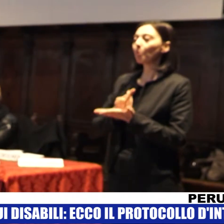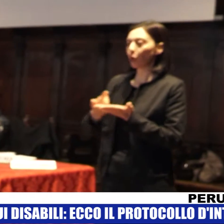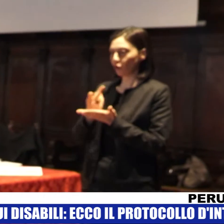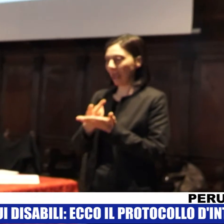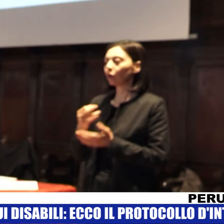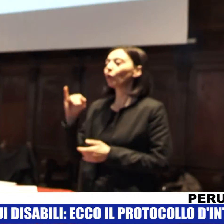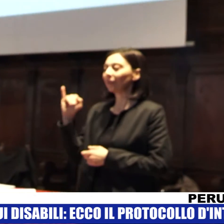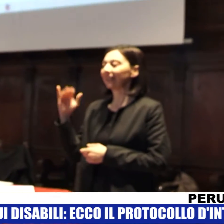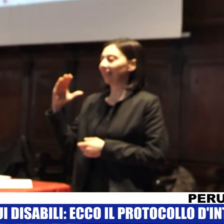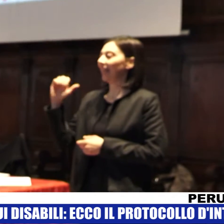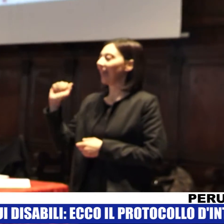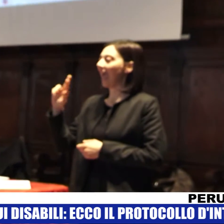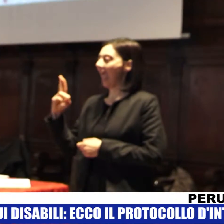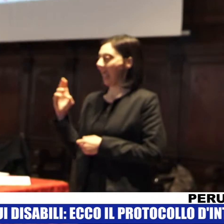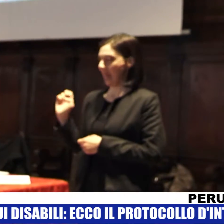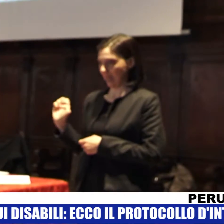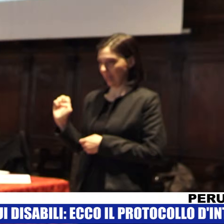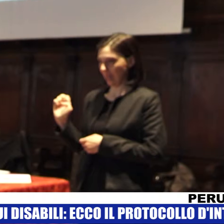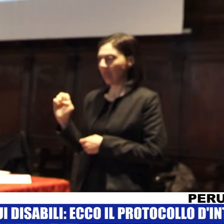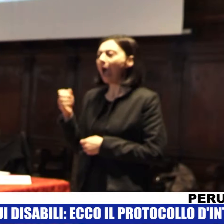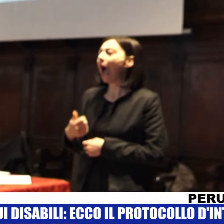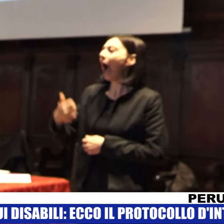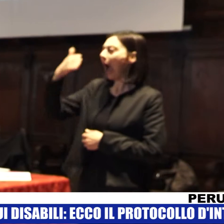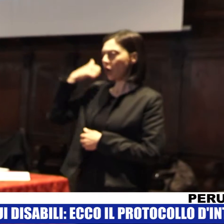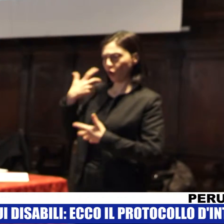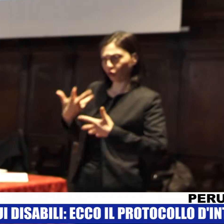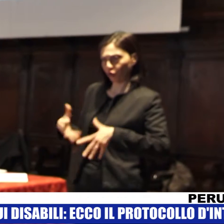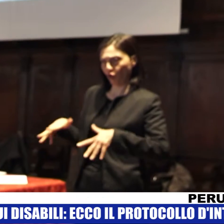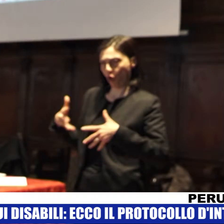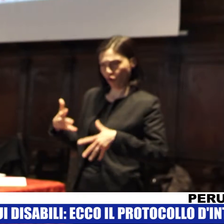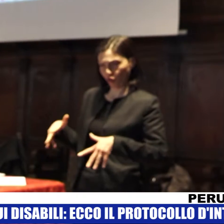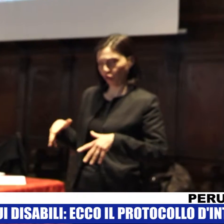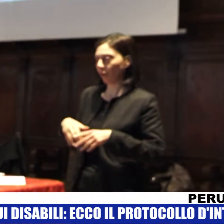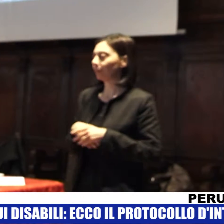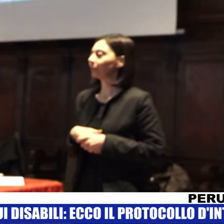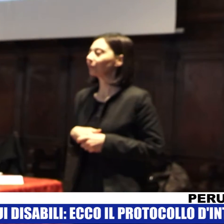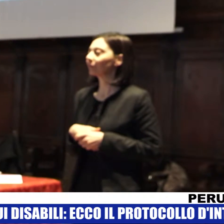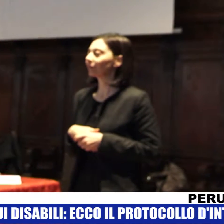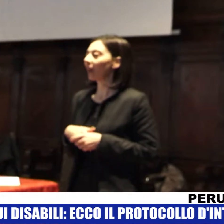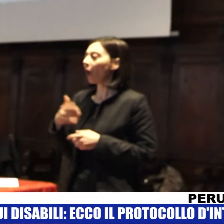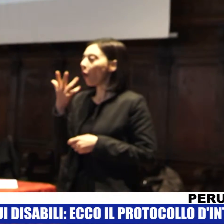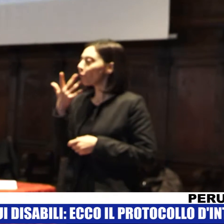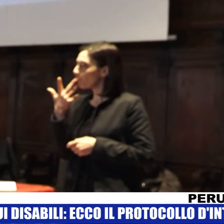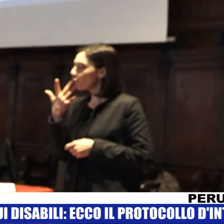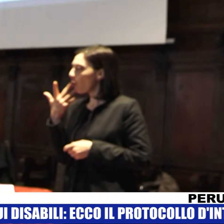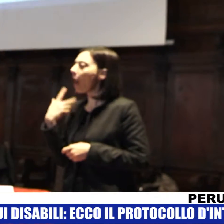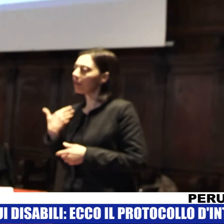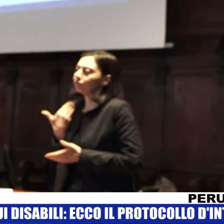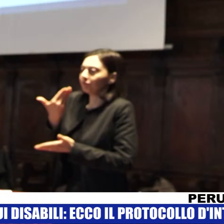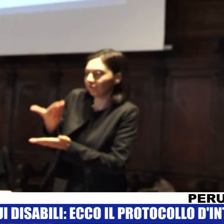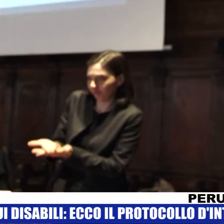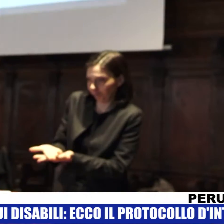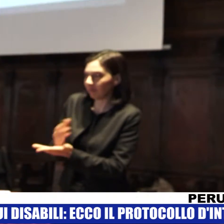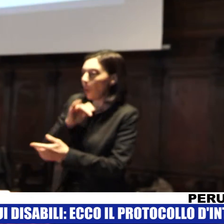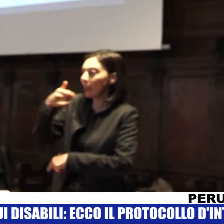insieme al Consorzio Auriga e all'Osservatorio Regionale sulla Condizione delle Persone con Disabilità Osservatorio che è stato istituito sulla